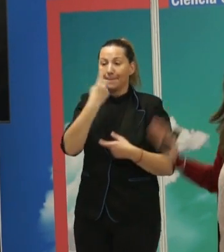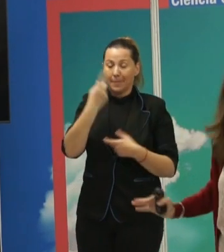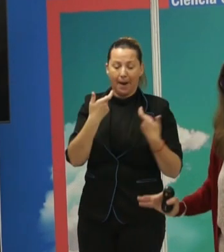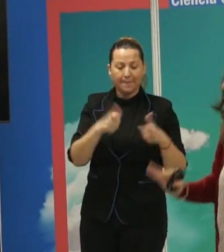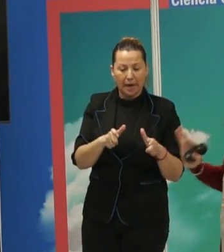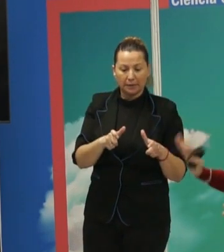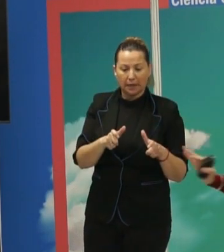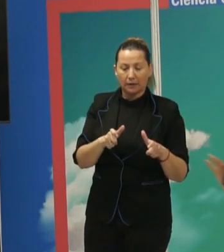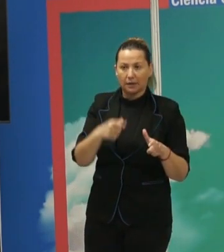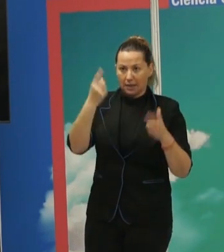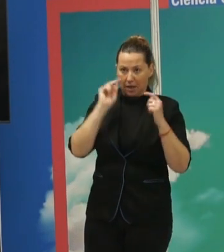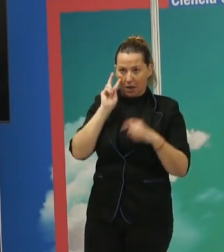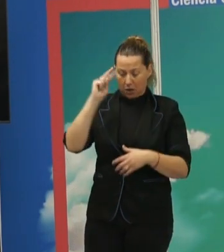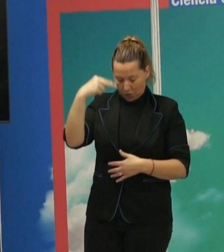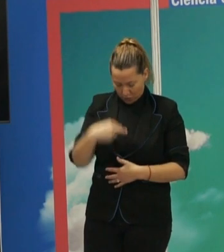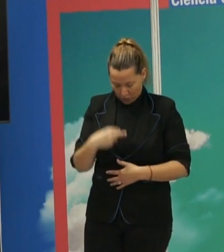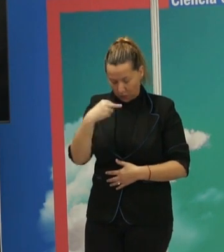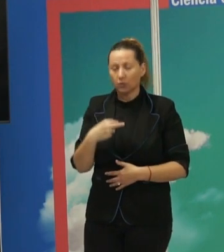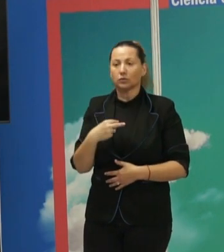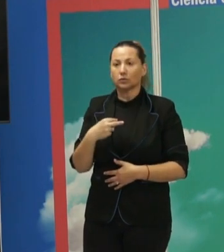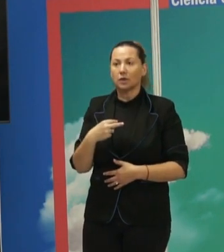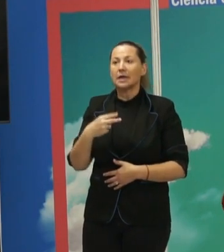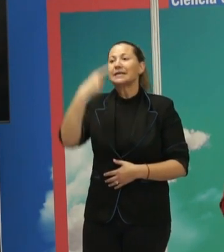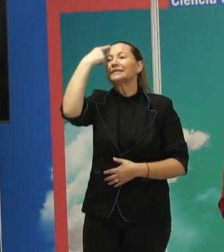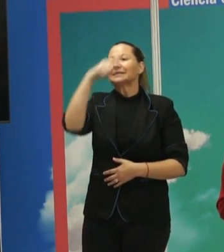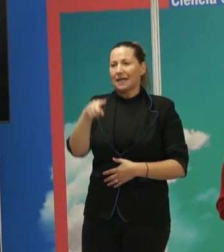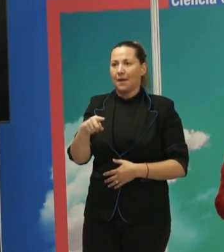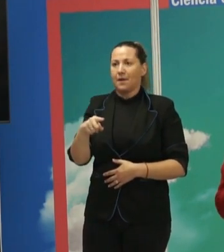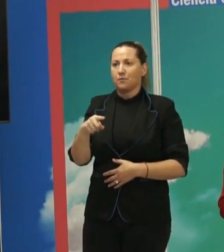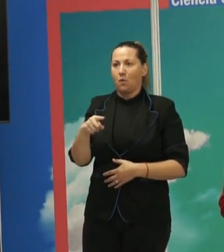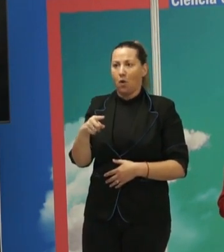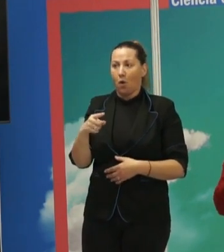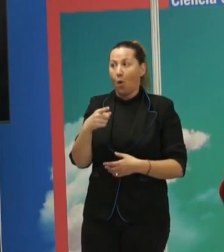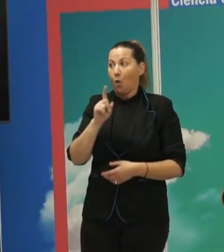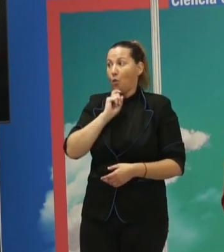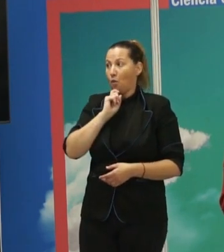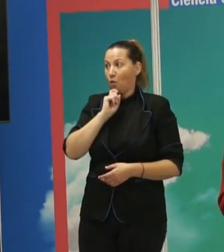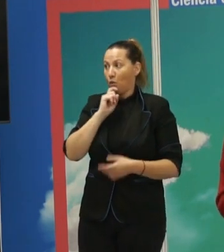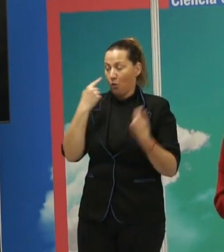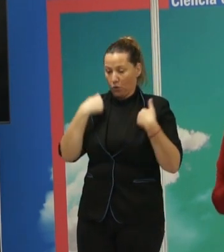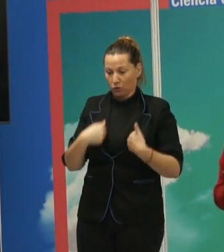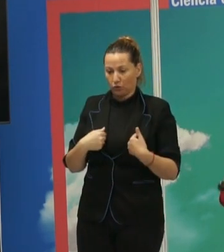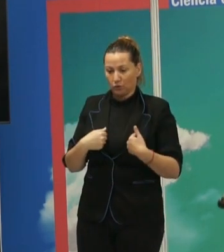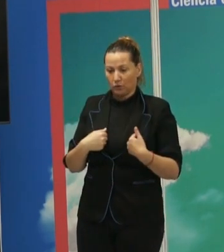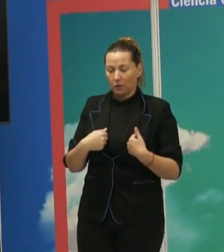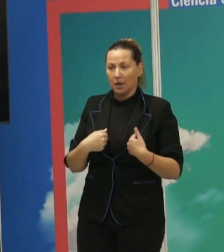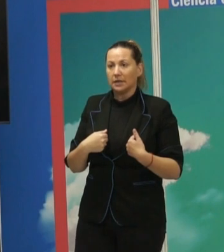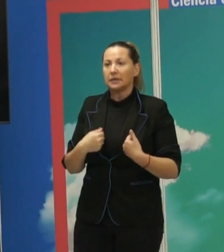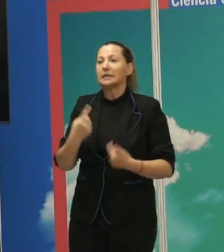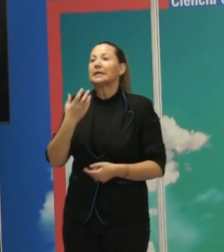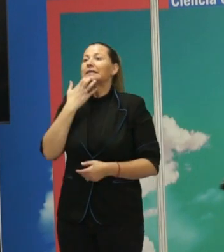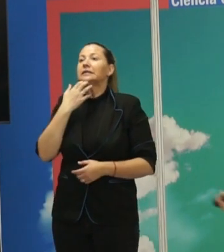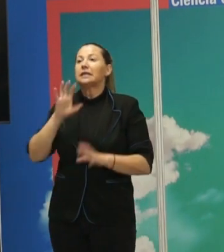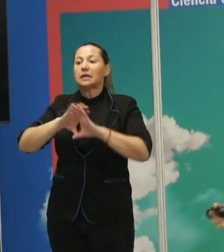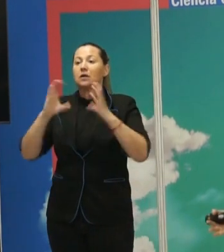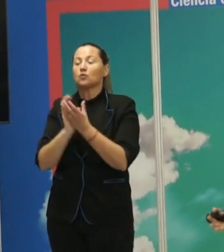Sabemos quiénes somos sólo cuando sabemos quiénes no somos. Eso es importante. Para identificarse tiene que haber un otro. Si sólo existiera un ser humano en el